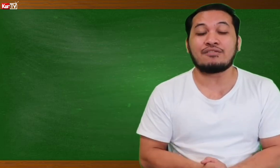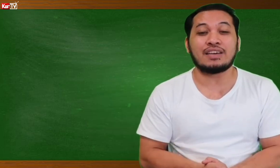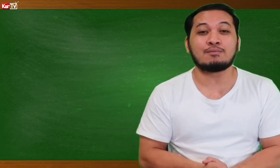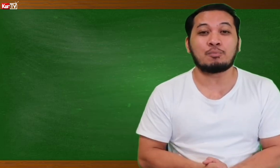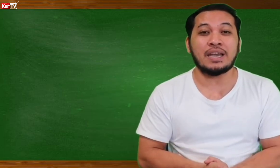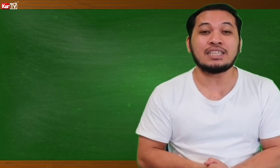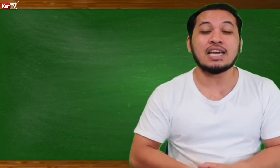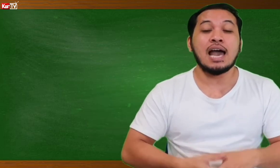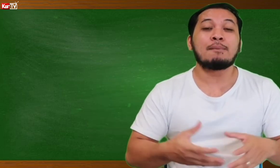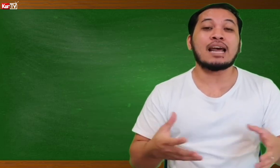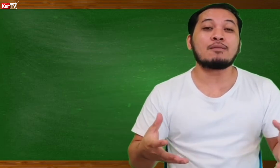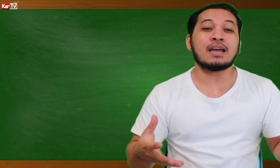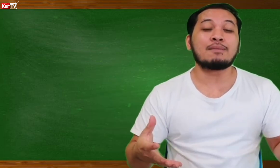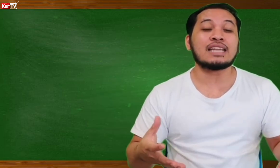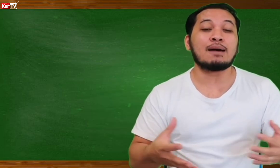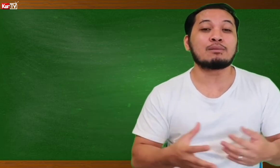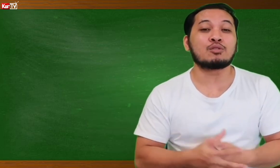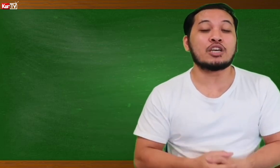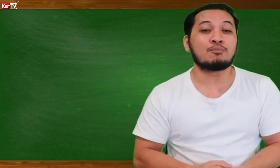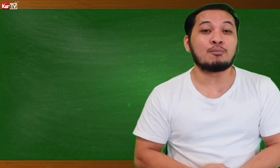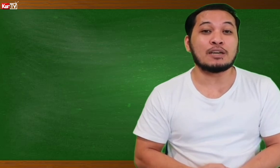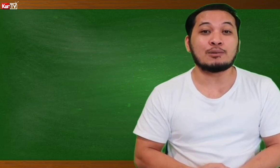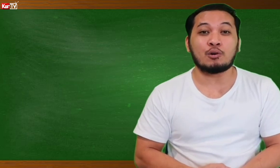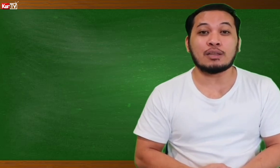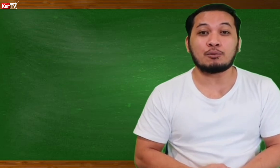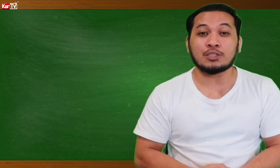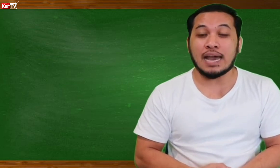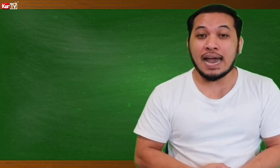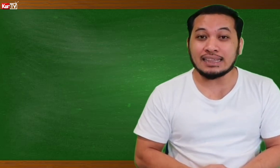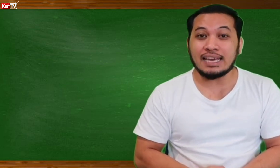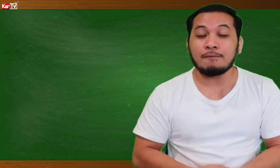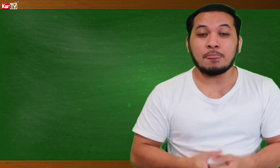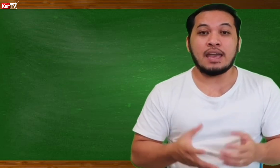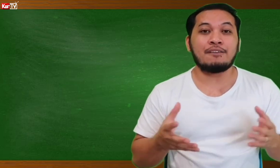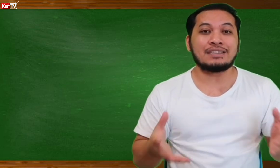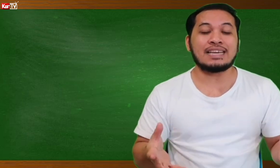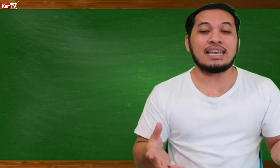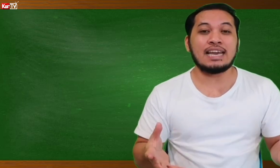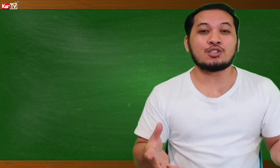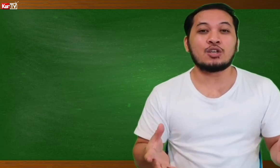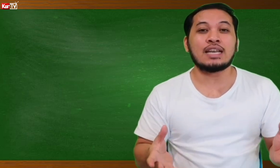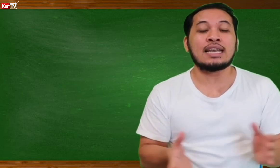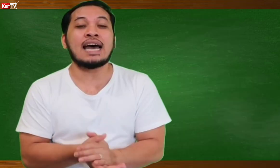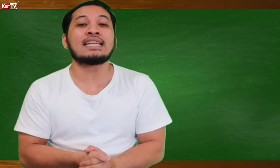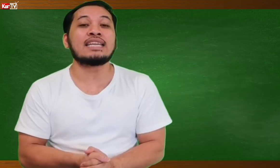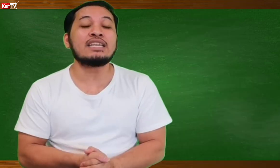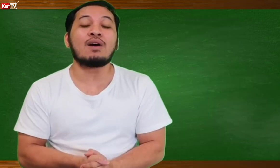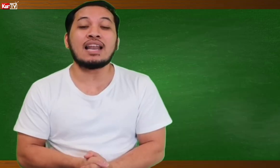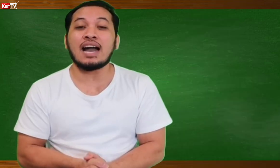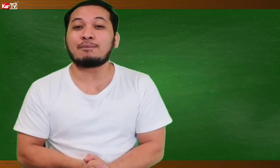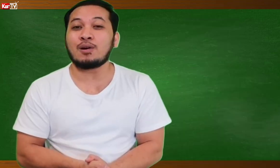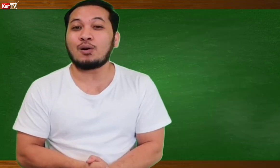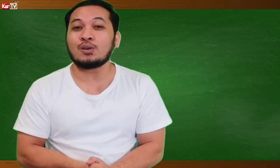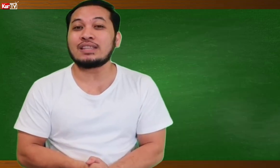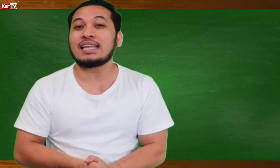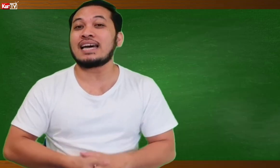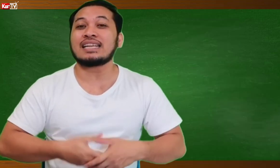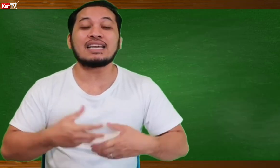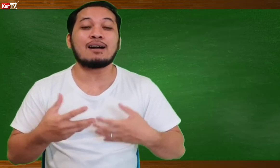Facebook page. Maraming maraming salamat po sa inyong pagsuporta po sa ating FSL lesson na naniniwala nga po ako na darating ang